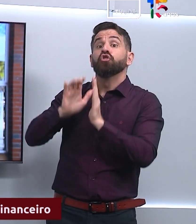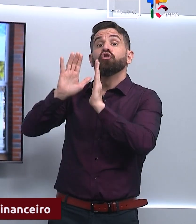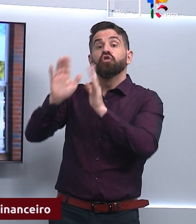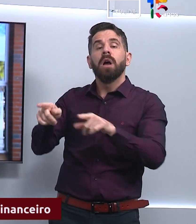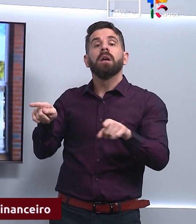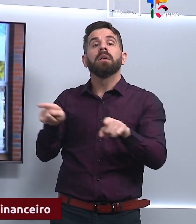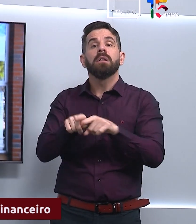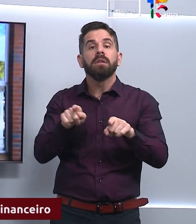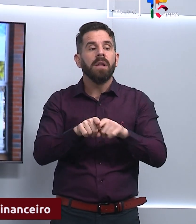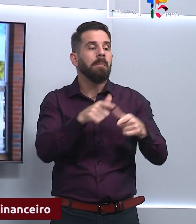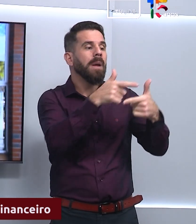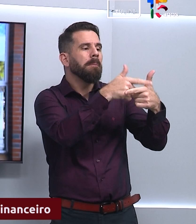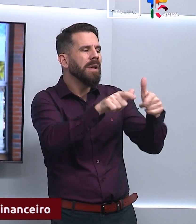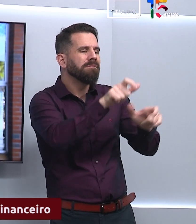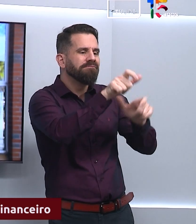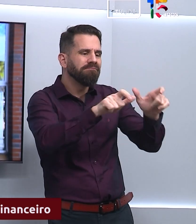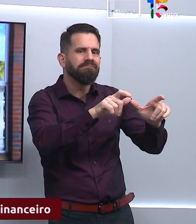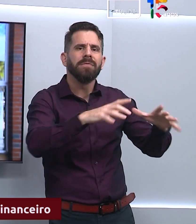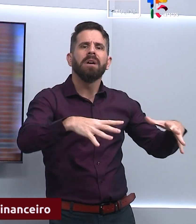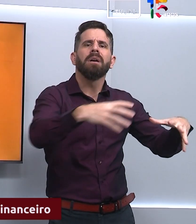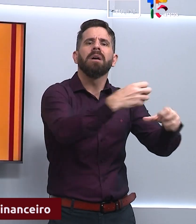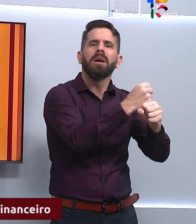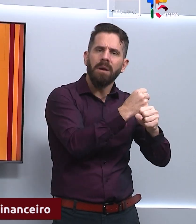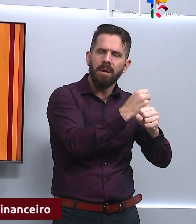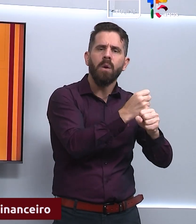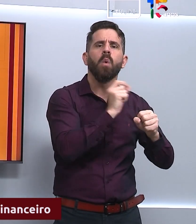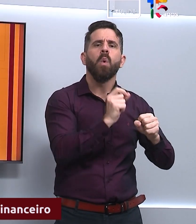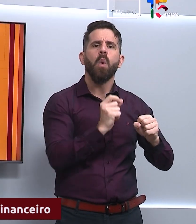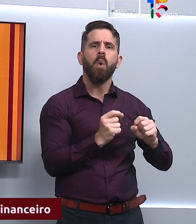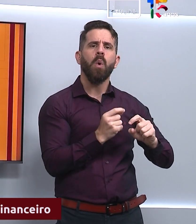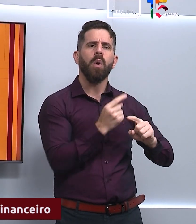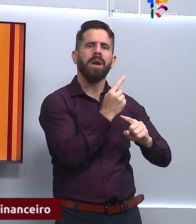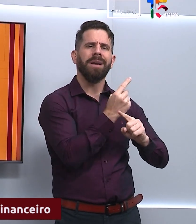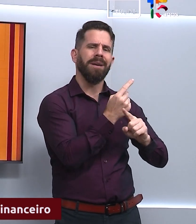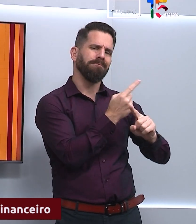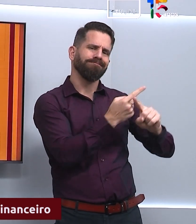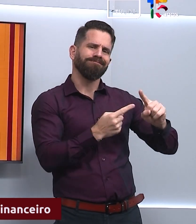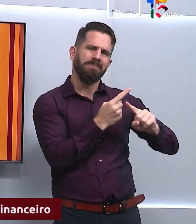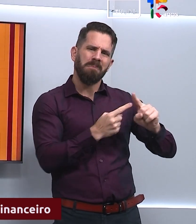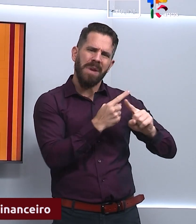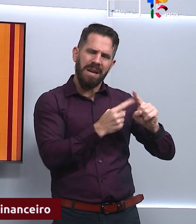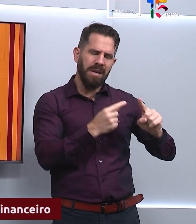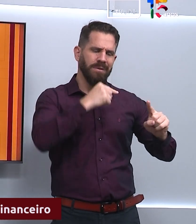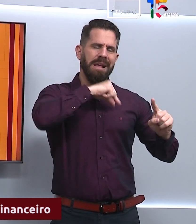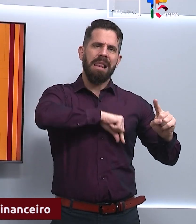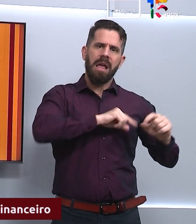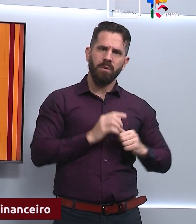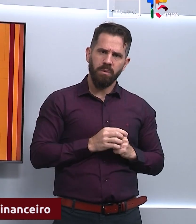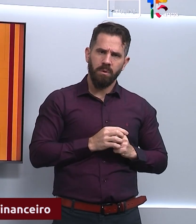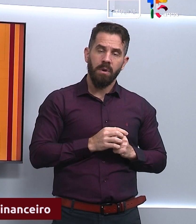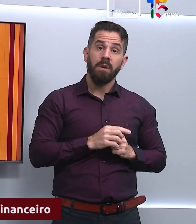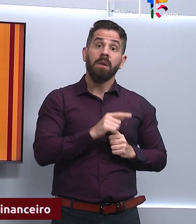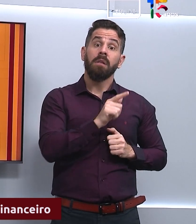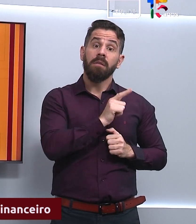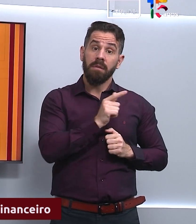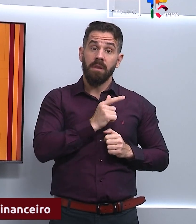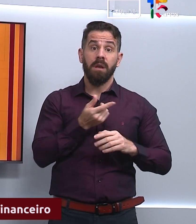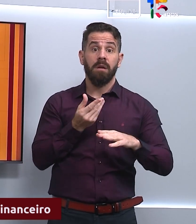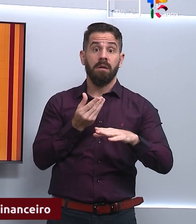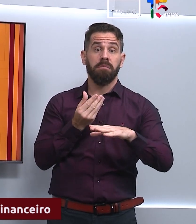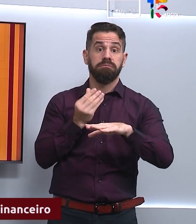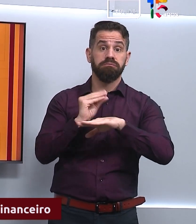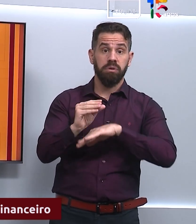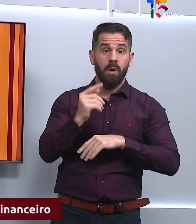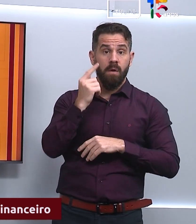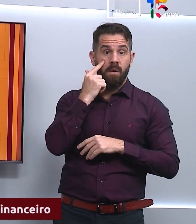por pessoa de até meio salário mínimo. Olha, o programa oferece quatro tipos de incentivo. O incentivo matrícula, com R$ 200